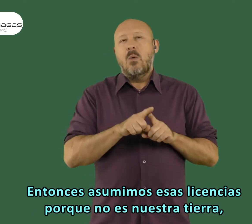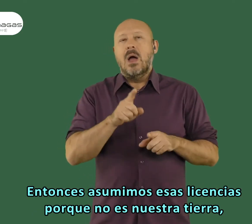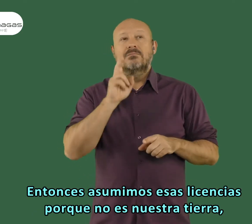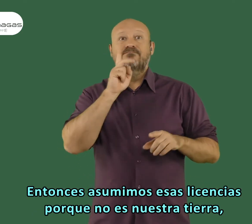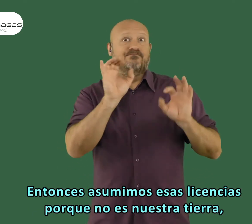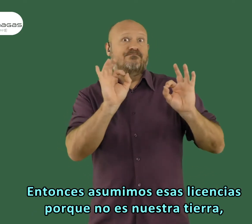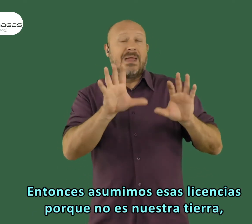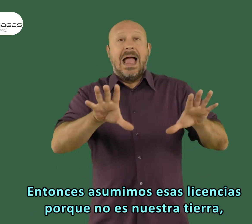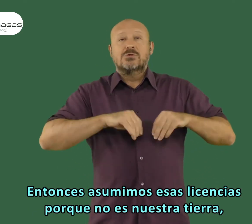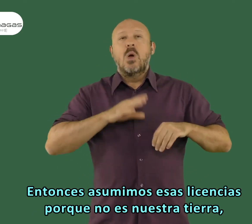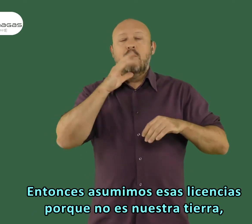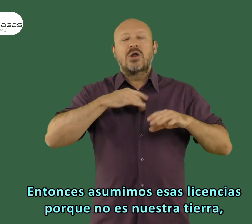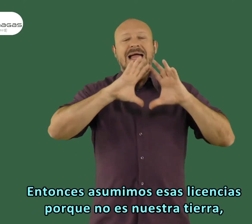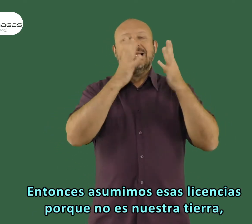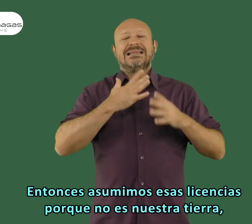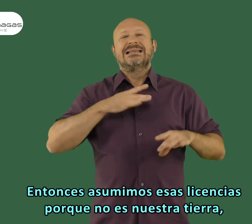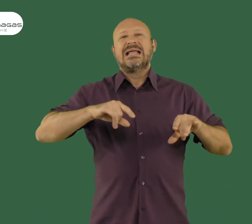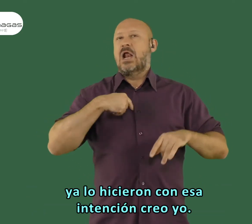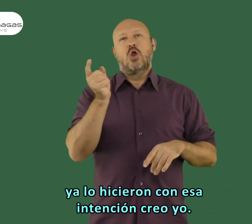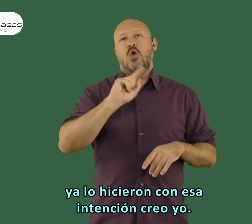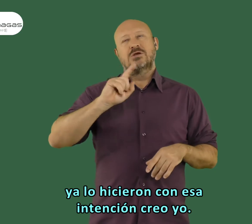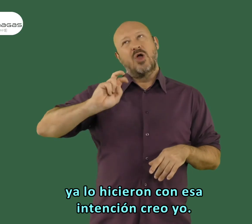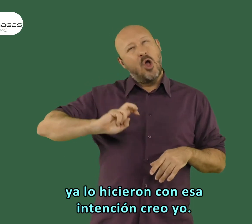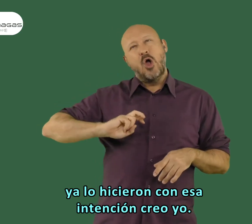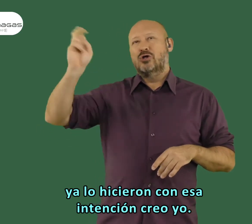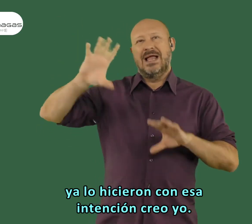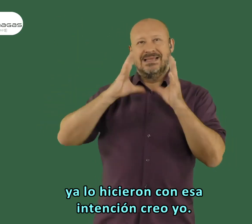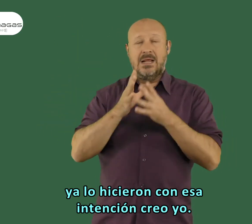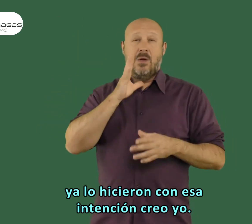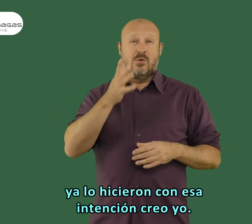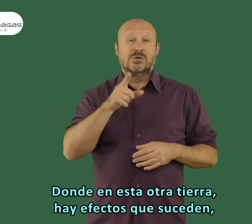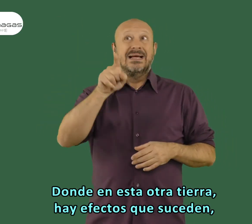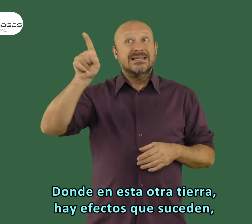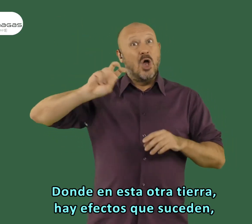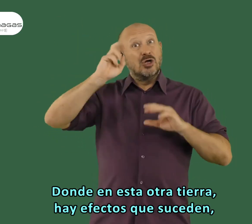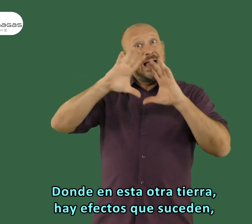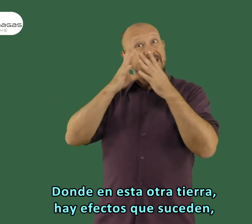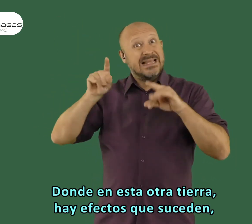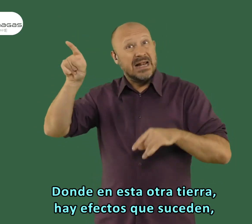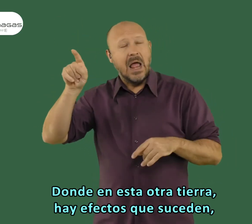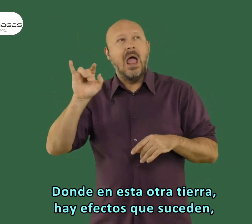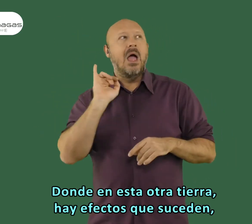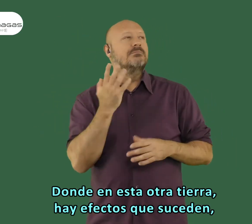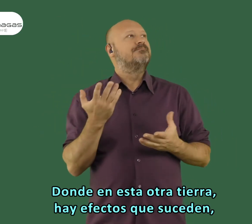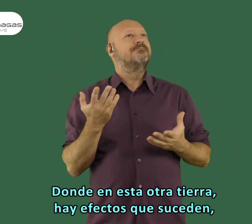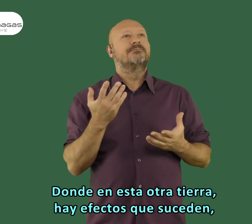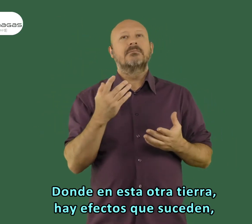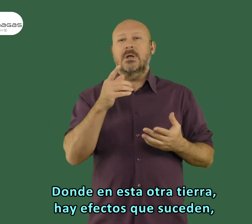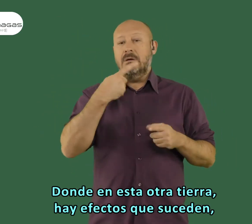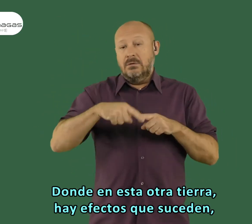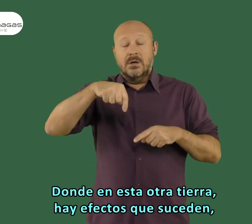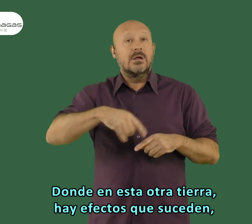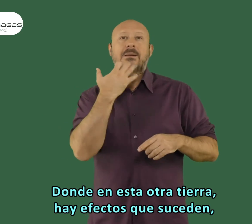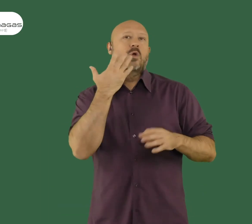Entonces, asumimos esas licencias porque no es nuestra Tierra. Ya lo hicieron con esa intención, creo yo, ¿no? Donde en esa otra Tierra hay efectos